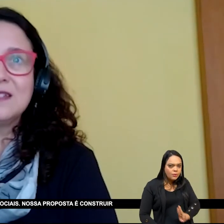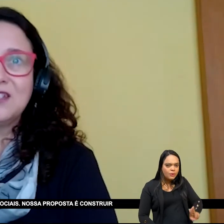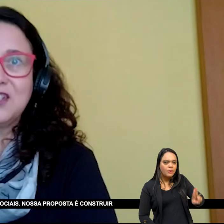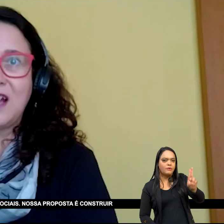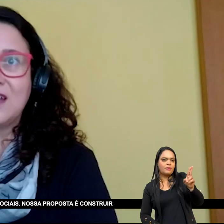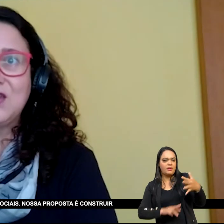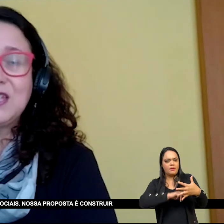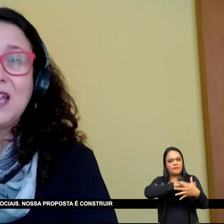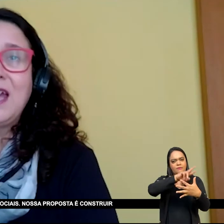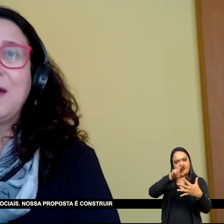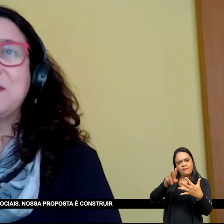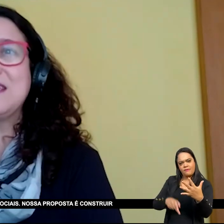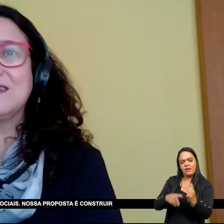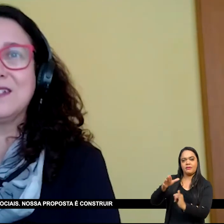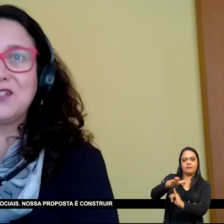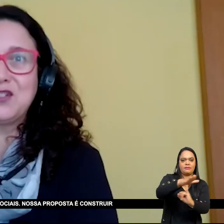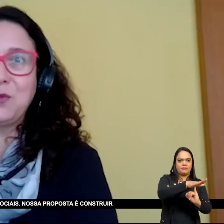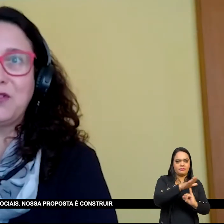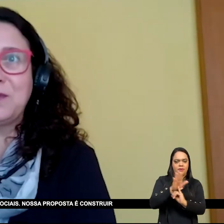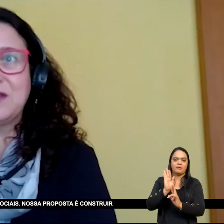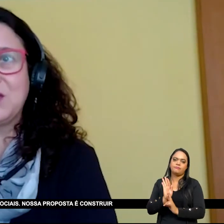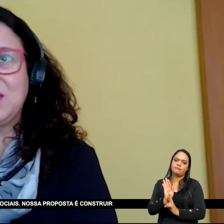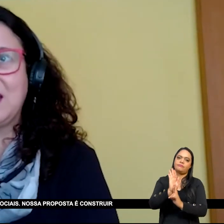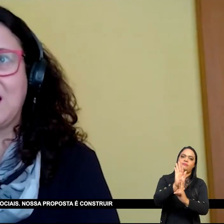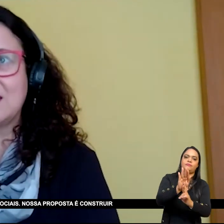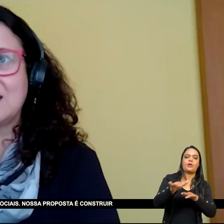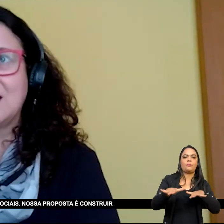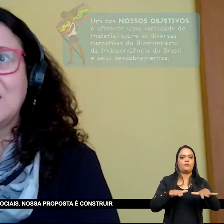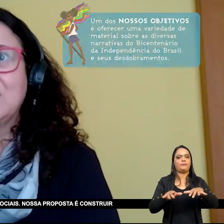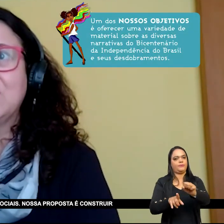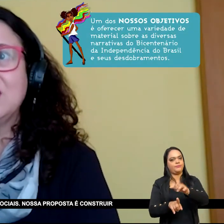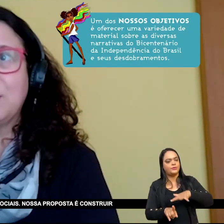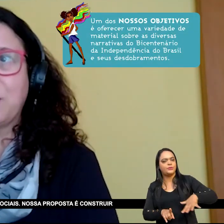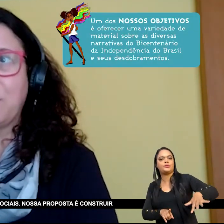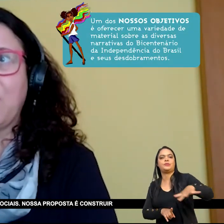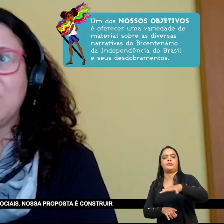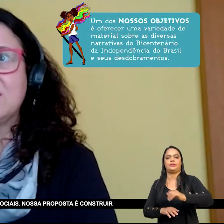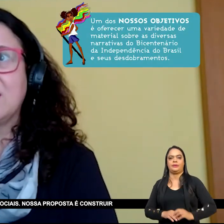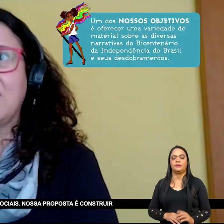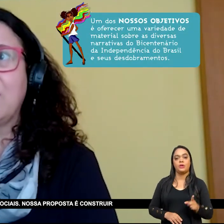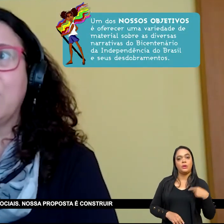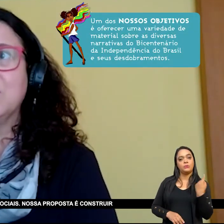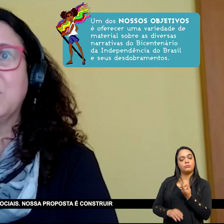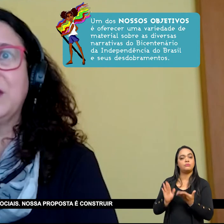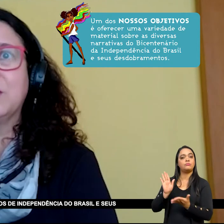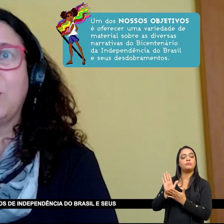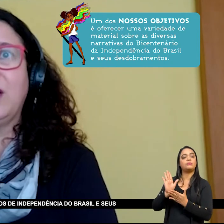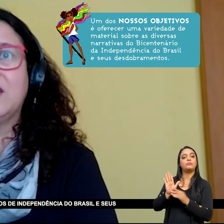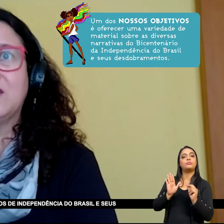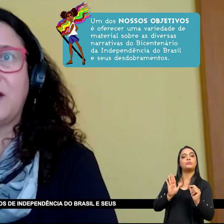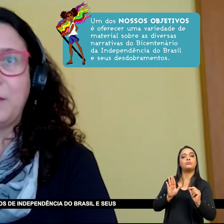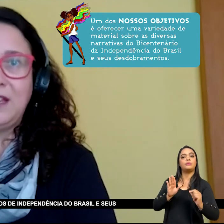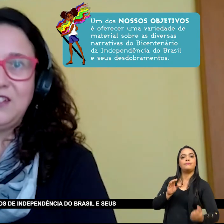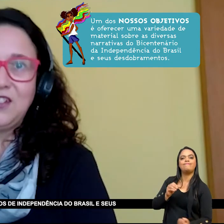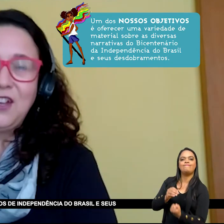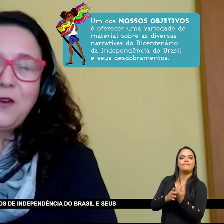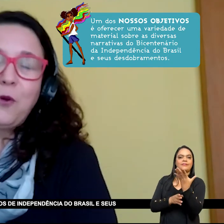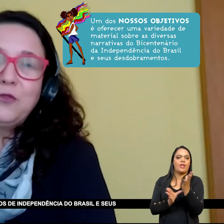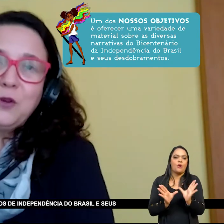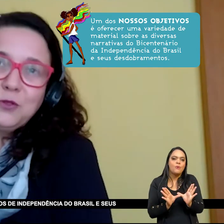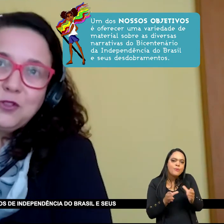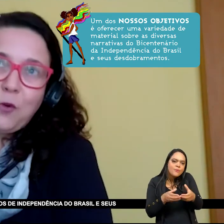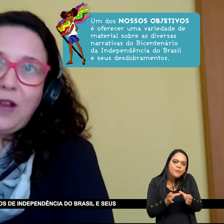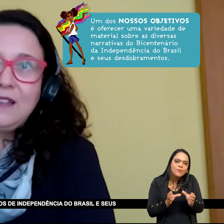diversas entidades representantes de movimentos sociais Nossa proposta é construir coletivamente